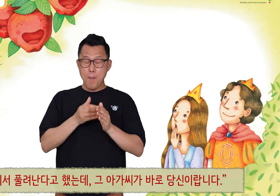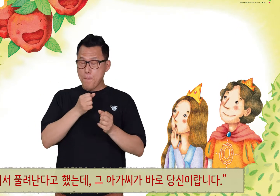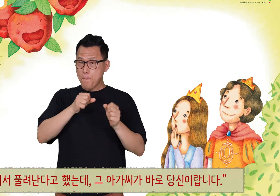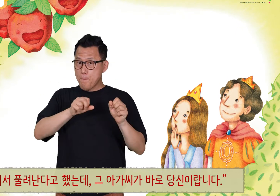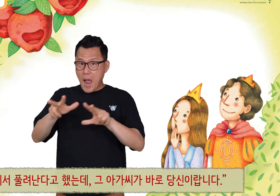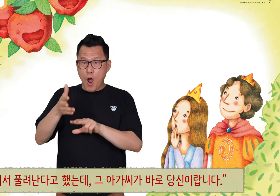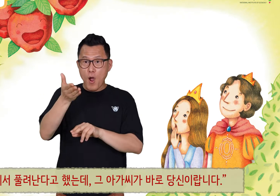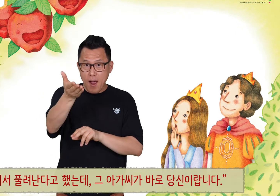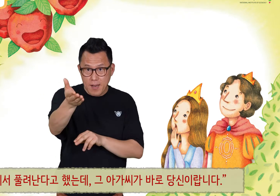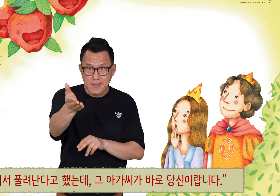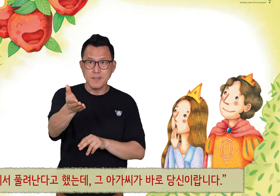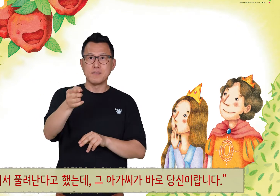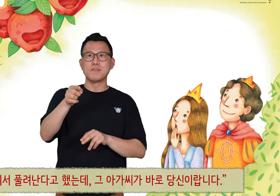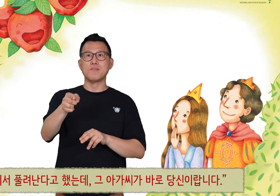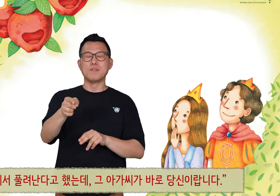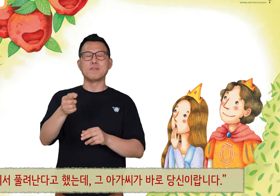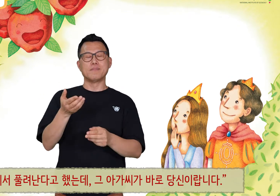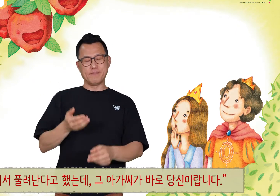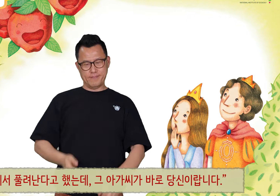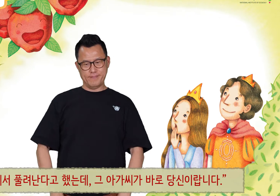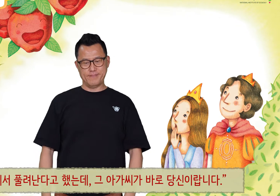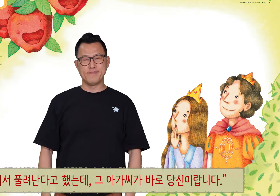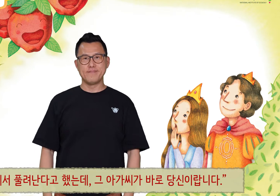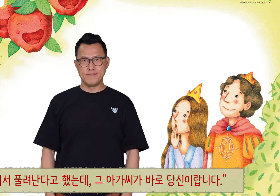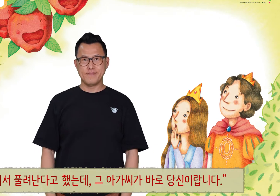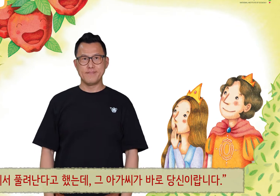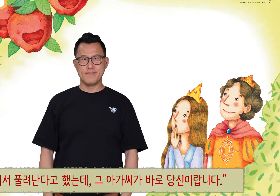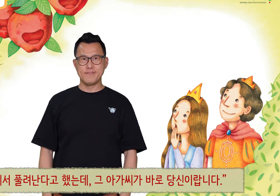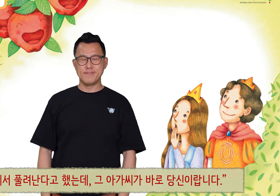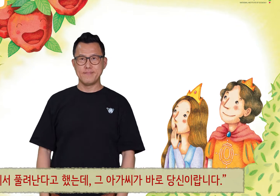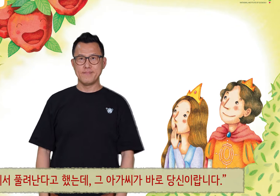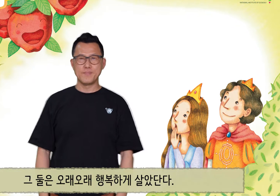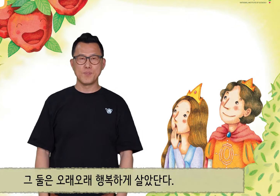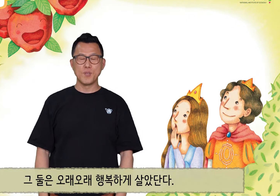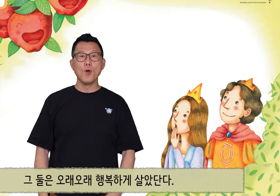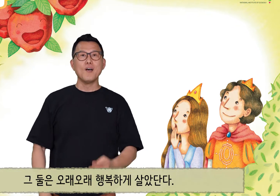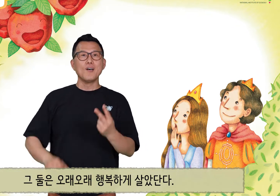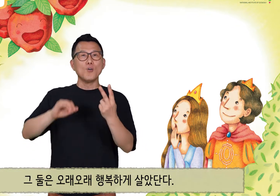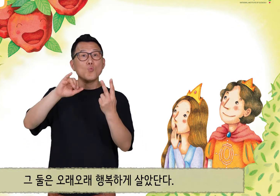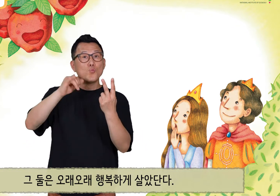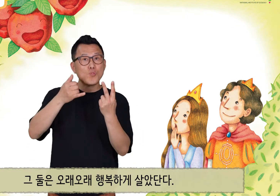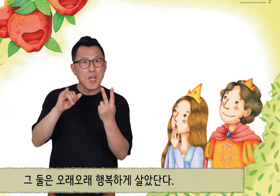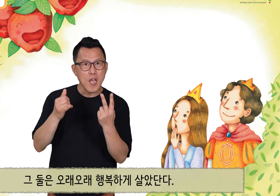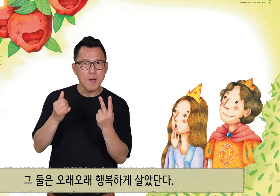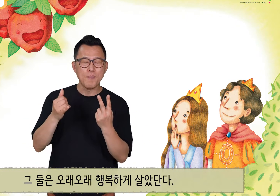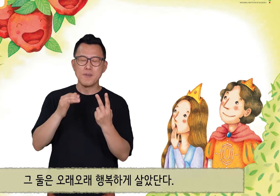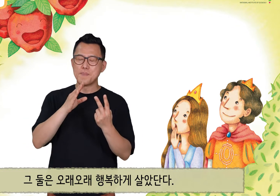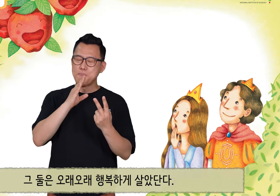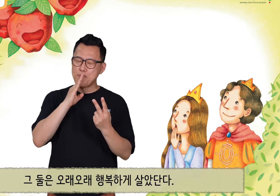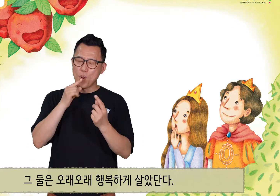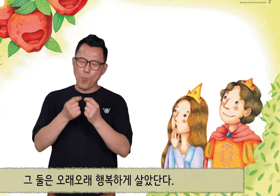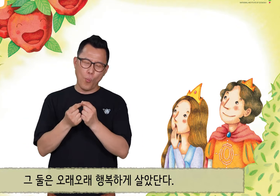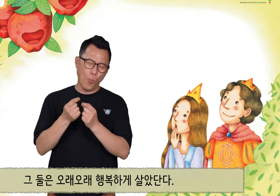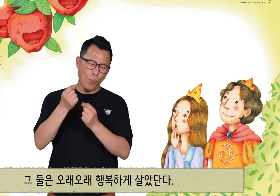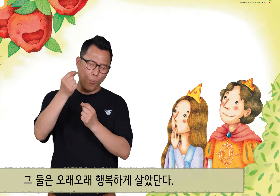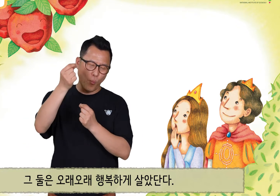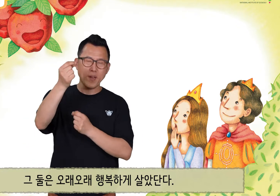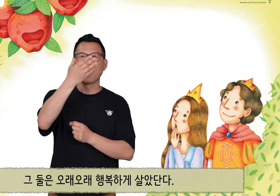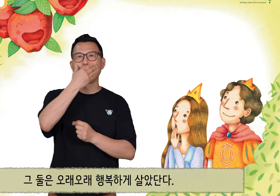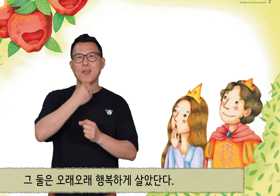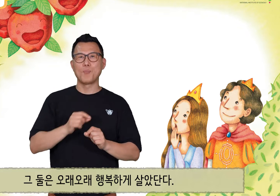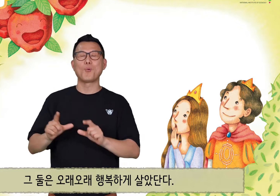그 아가씨가 바로 당신이랍니다. 그 둘은 오래오래